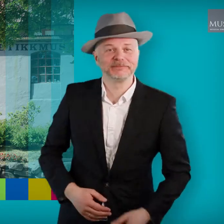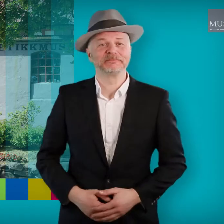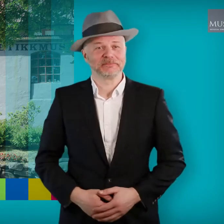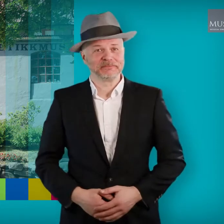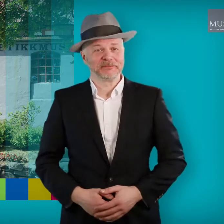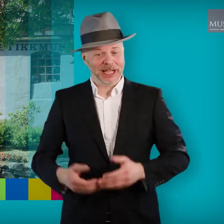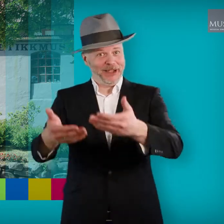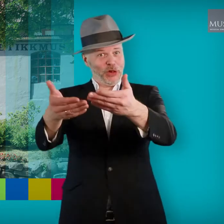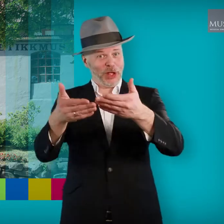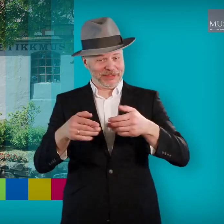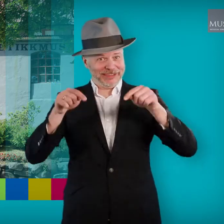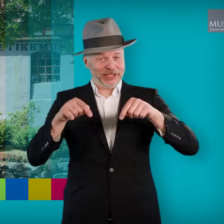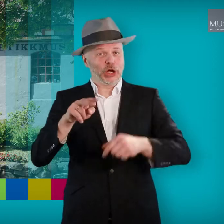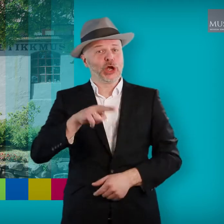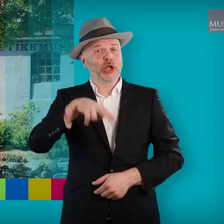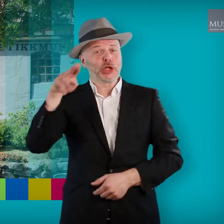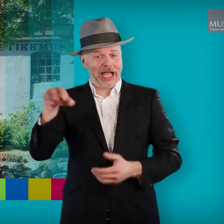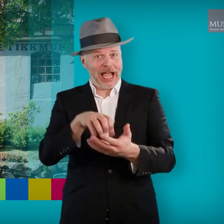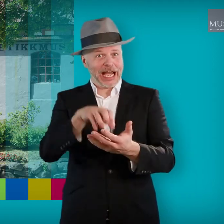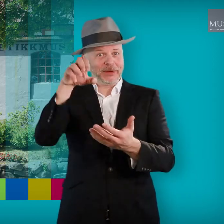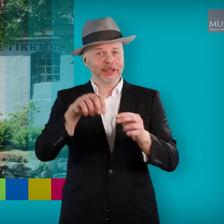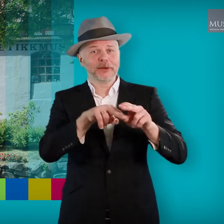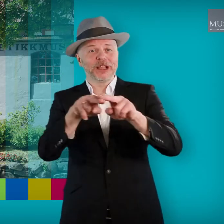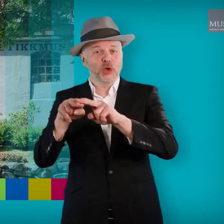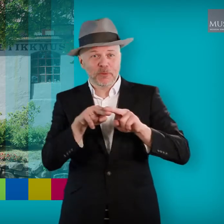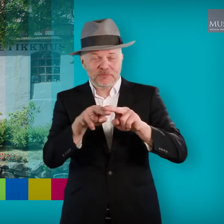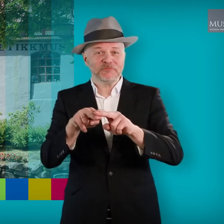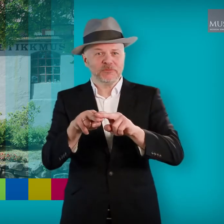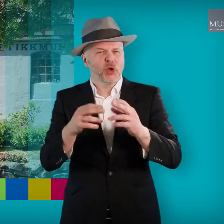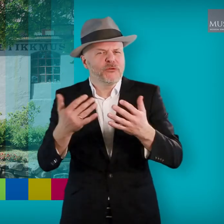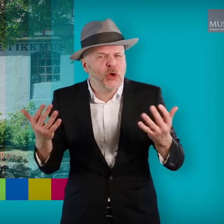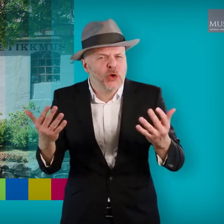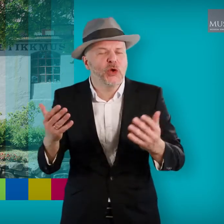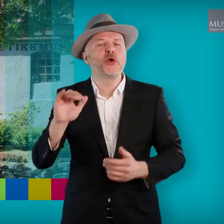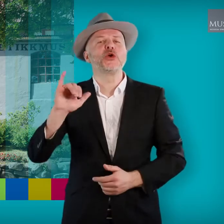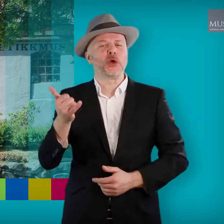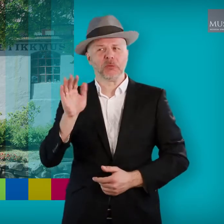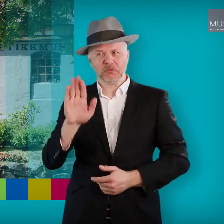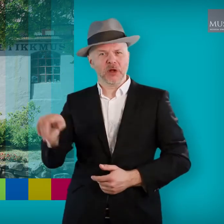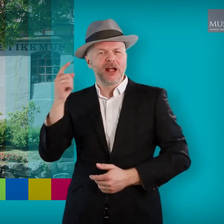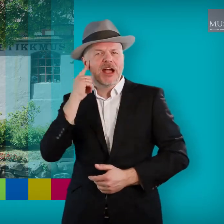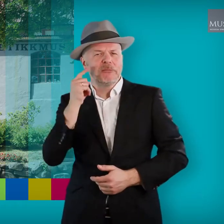Hei, velkommen her til Norsk Hermetikk-museum, men nå i gamle Stavanger.